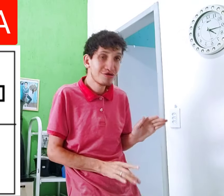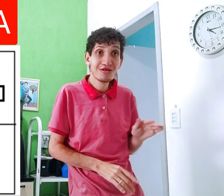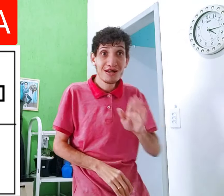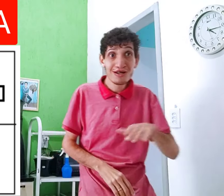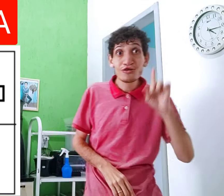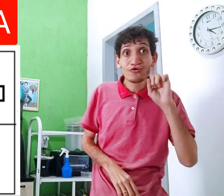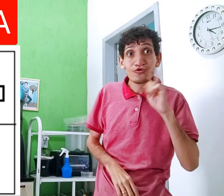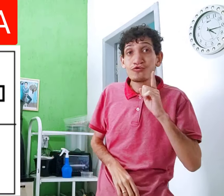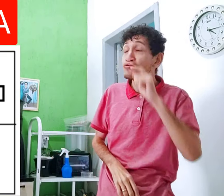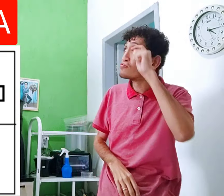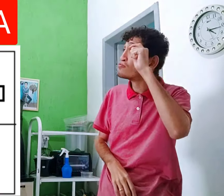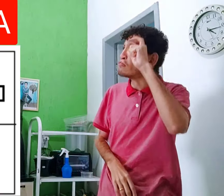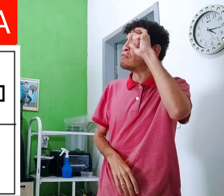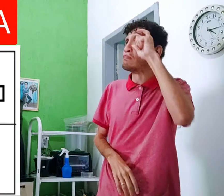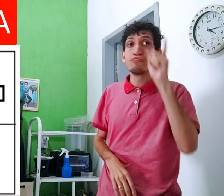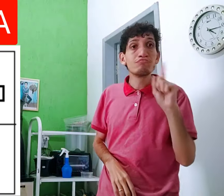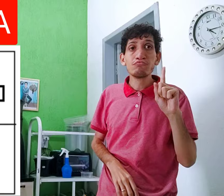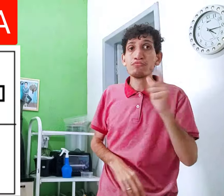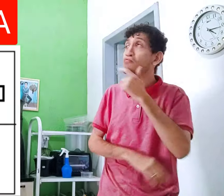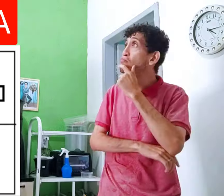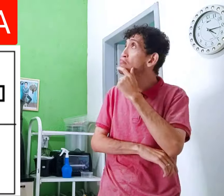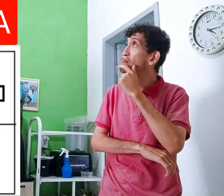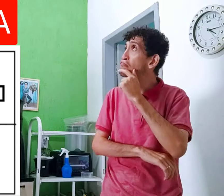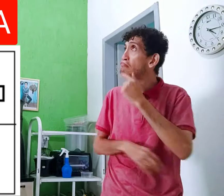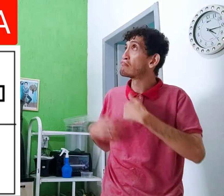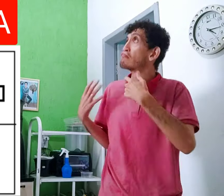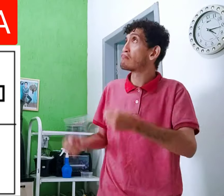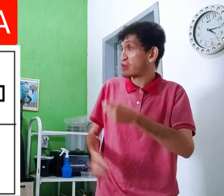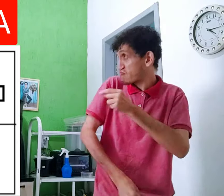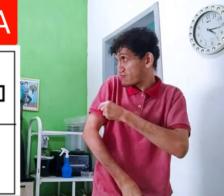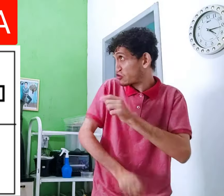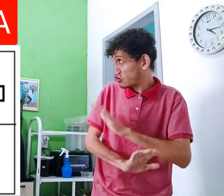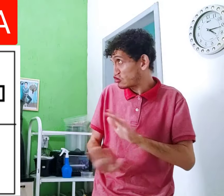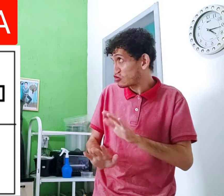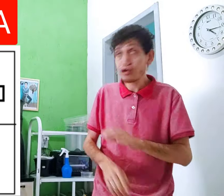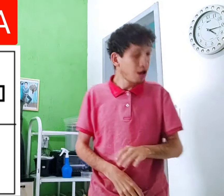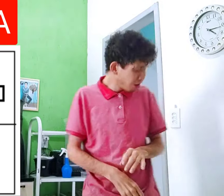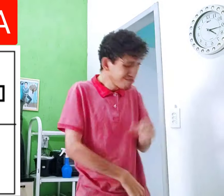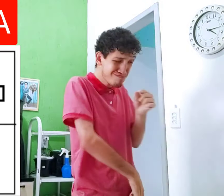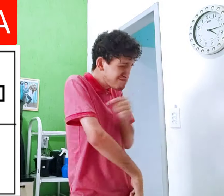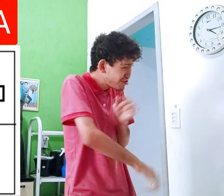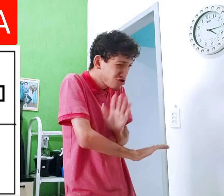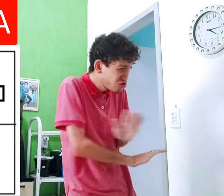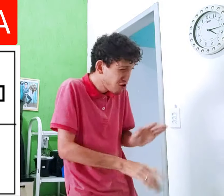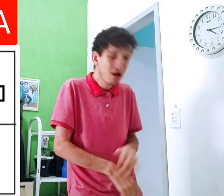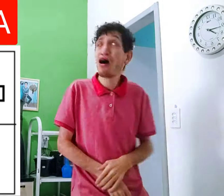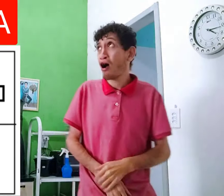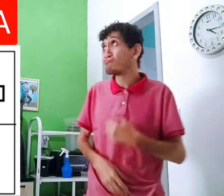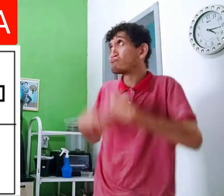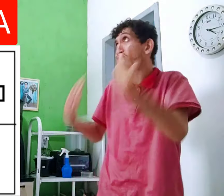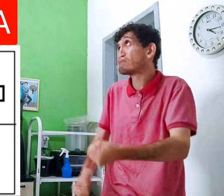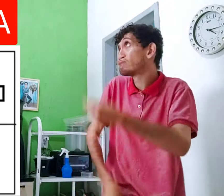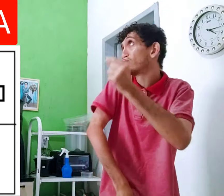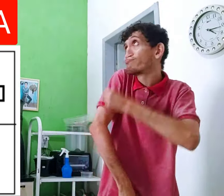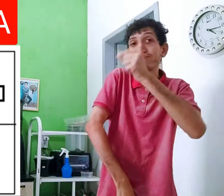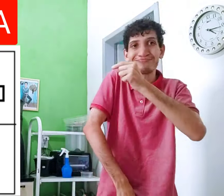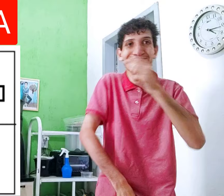picadinha. Aí as crianças não assustaram. Elas, eu aceito, é só uma picadinha? É. Aí a